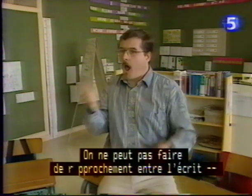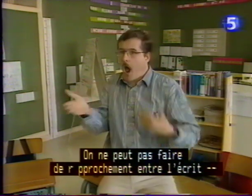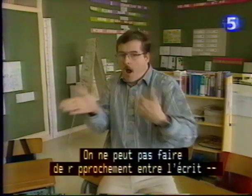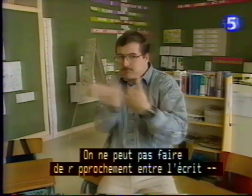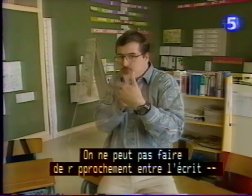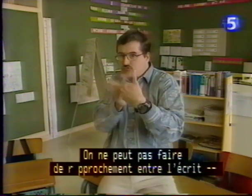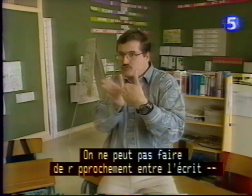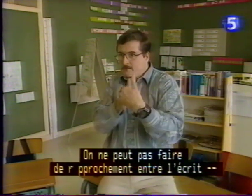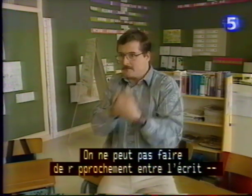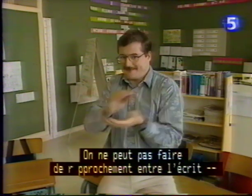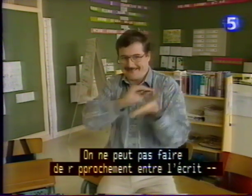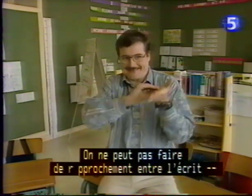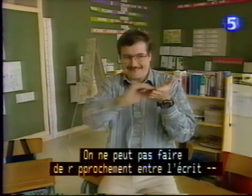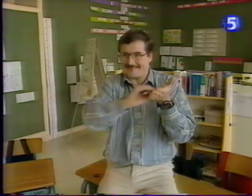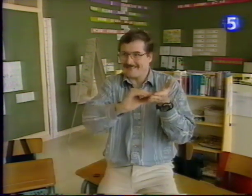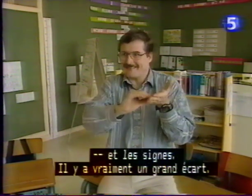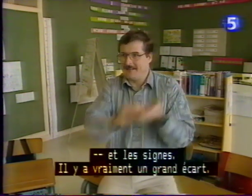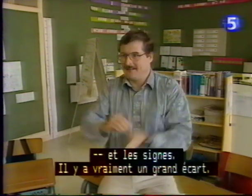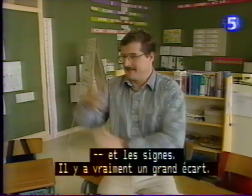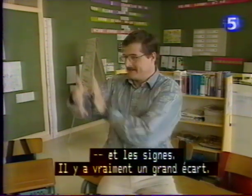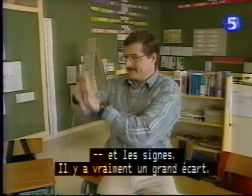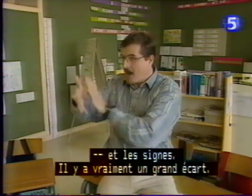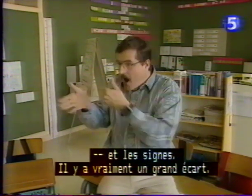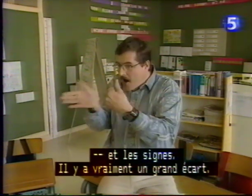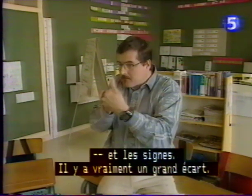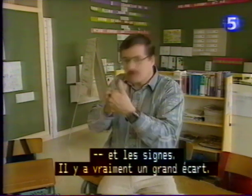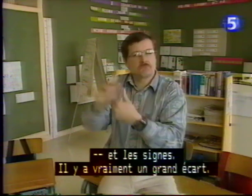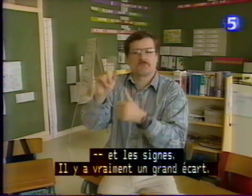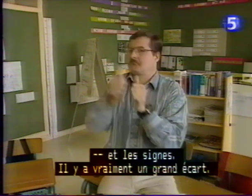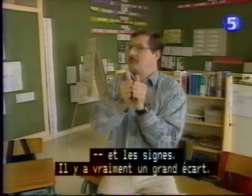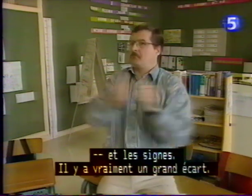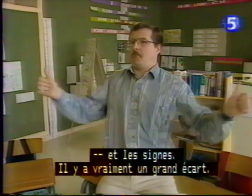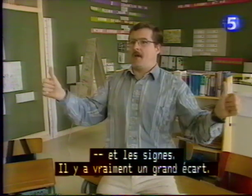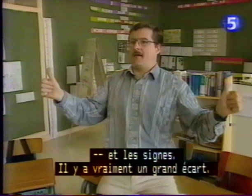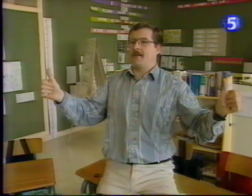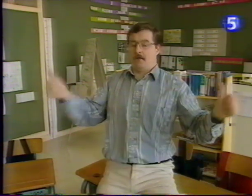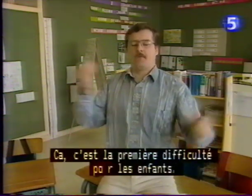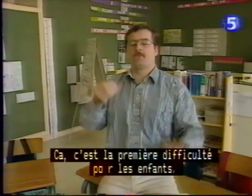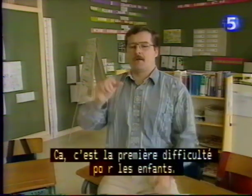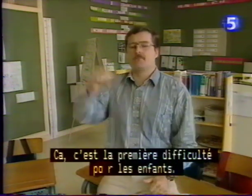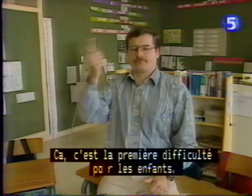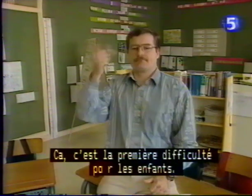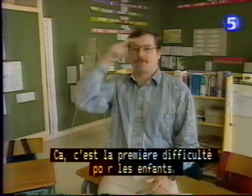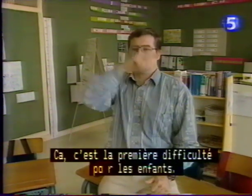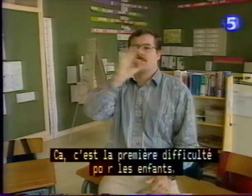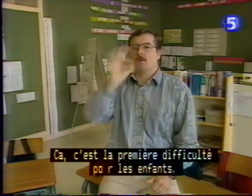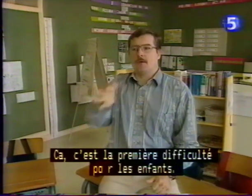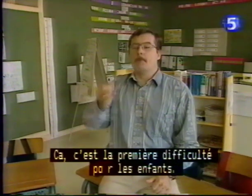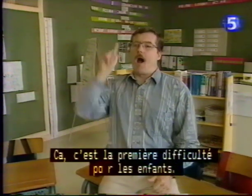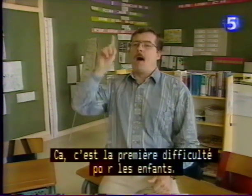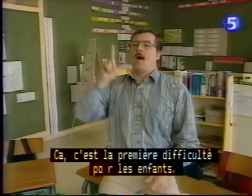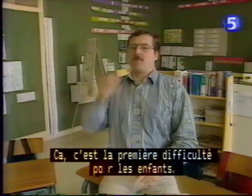rapprochement entre l'écrit et les signes. Il y a vraiment un grand écart et ça, c'est la première difficulté pour les enfants.